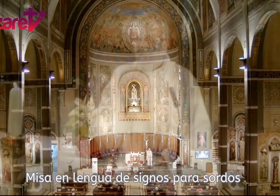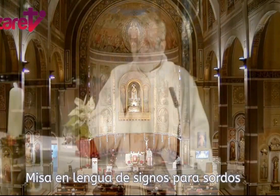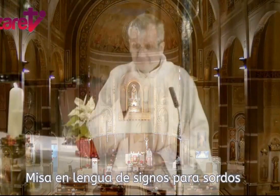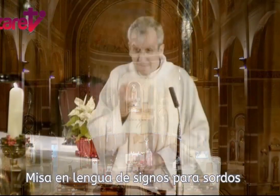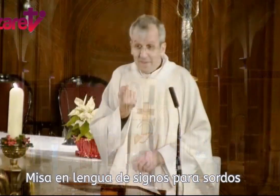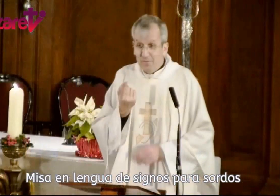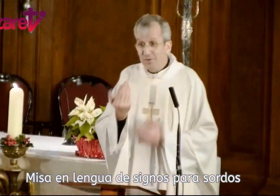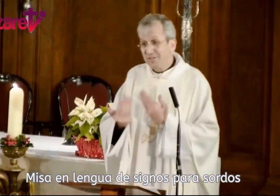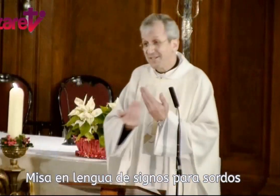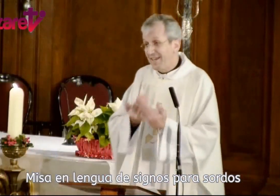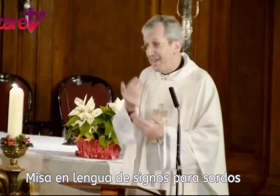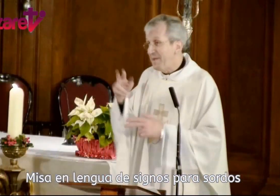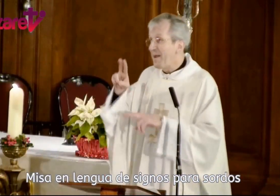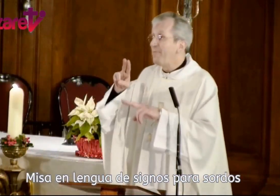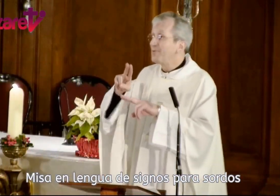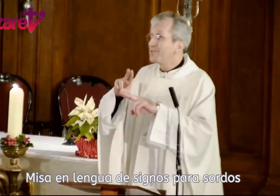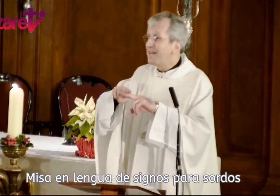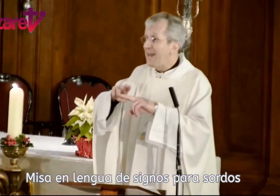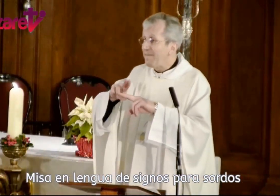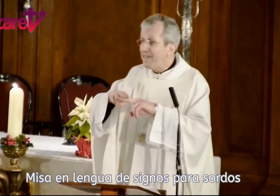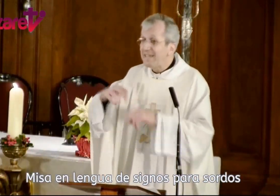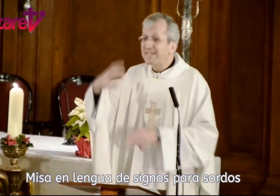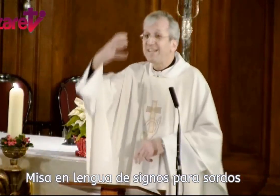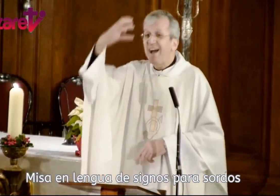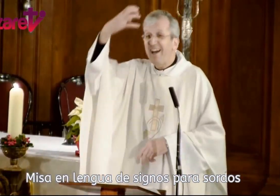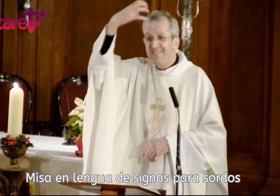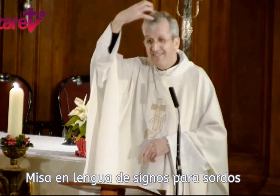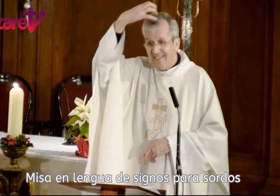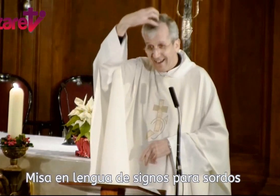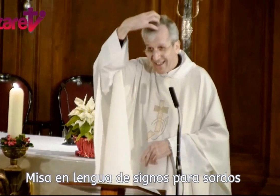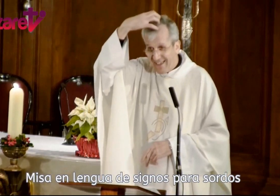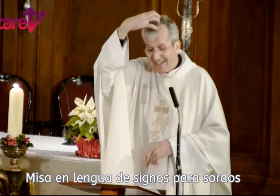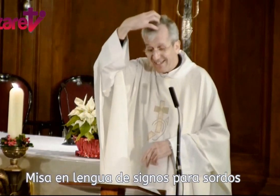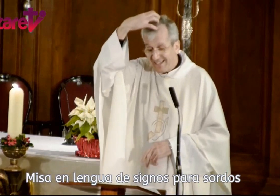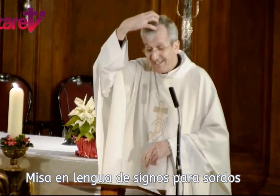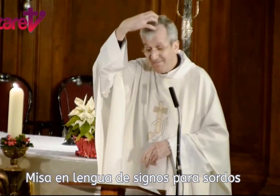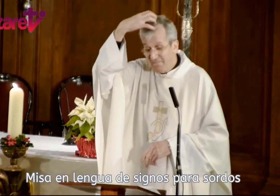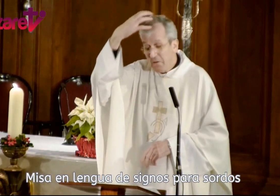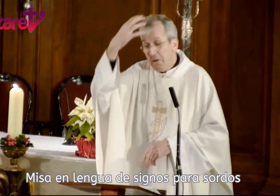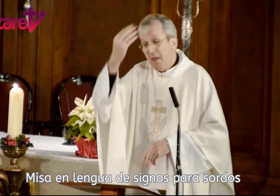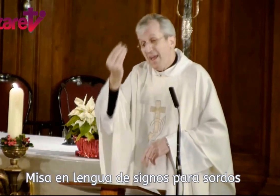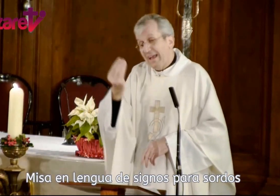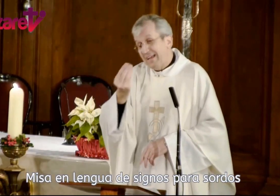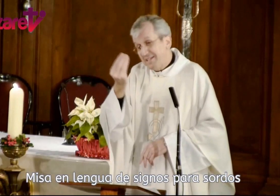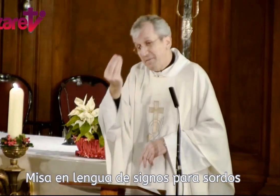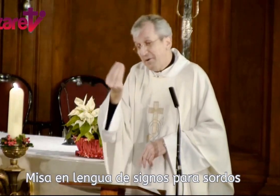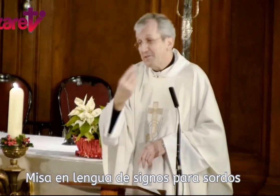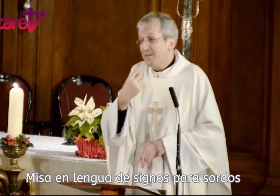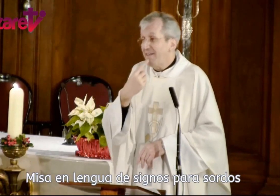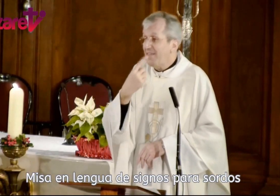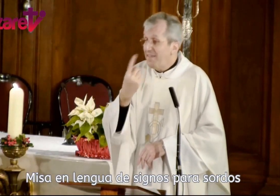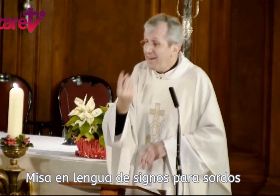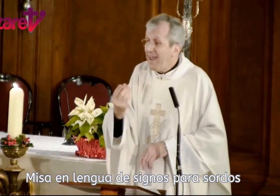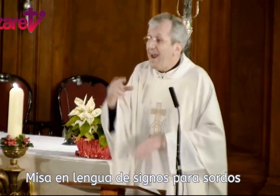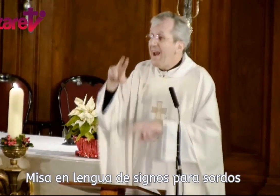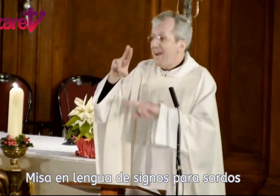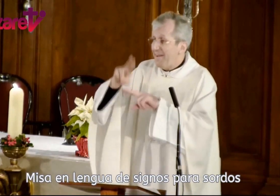Decimos que celebramos la fiesta de reyes. Casi mejor sería decir la